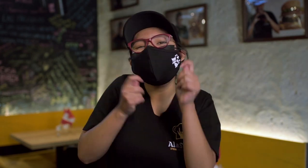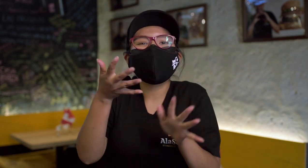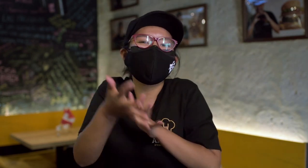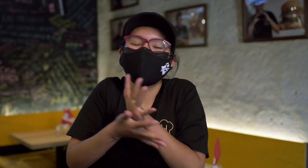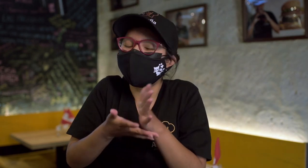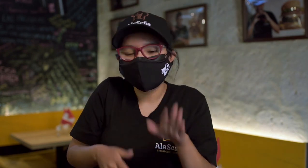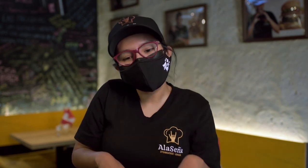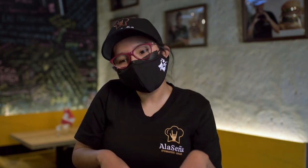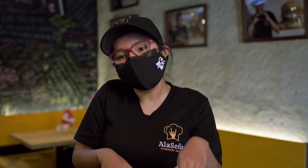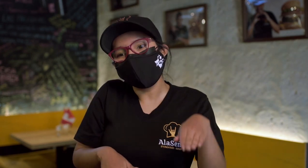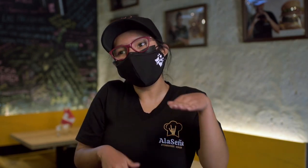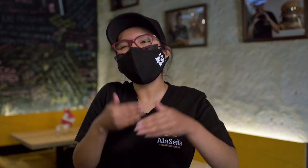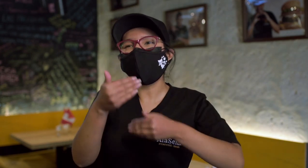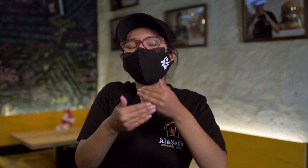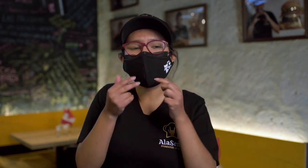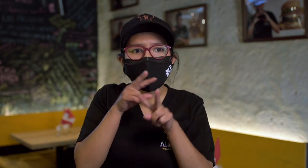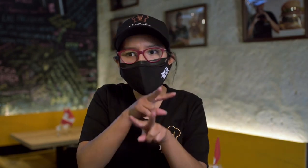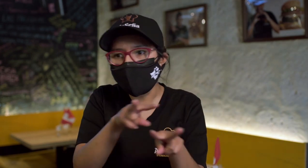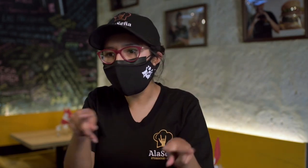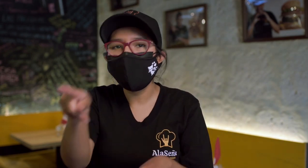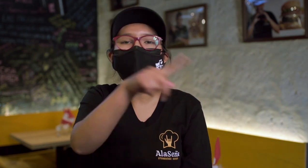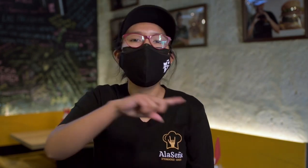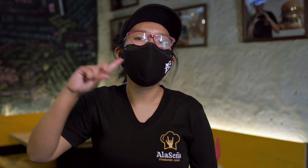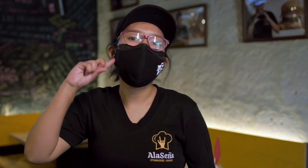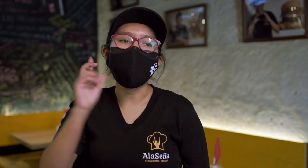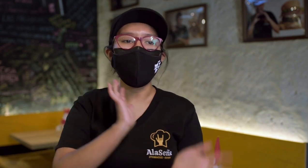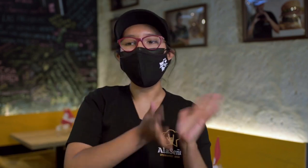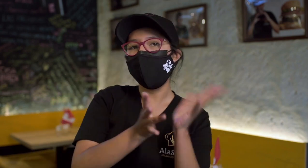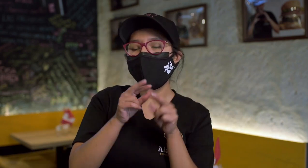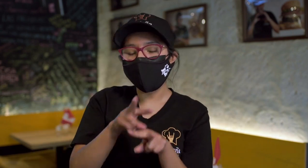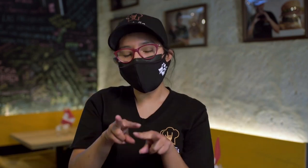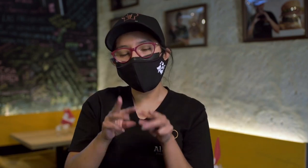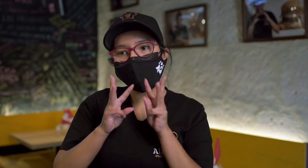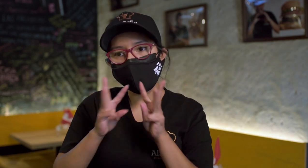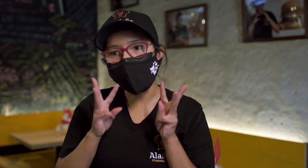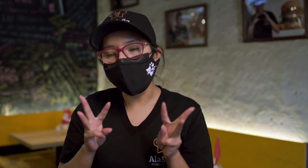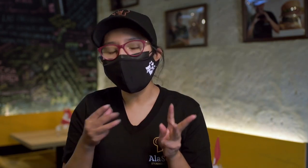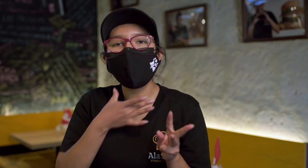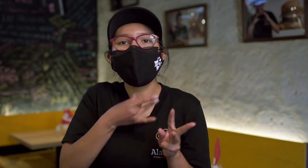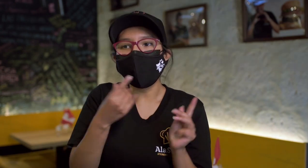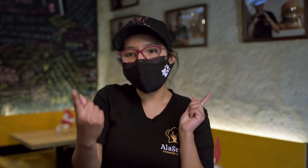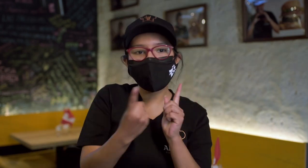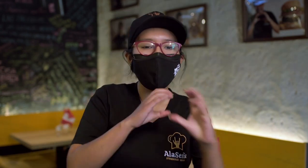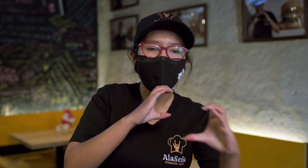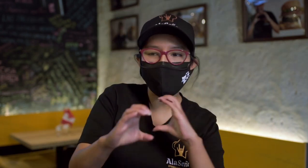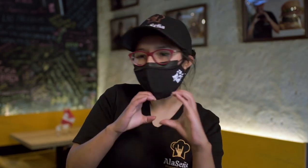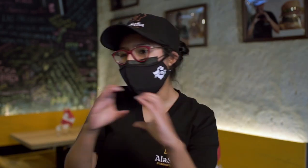Ya fui creciendo y con ello es que me di cuenta que todas las personas sobras hablan lengua de señas. Yo me quedé muy sorprendido porque todos hablan lengua de señas. Así que